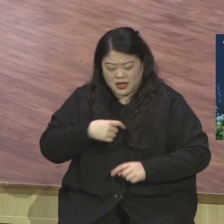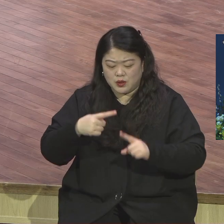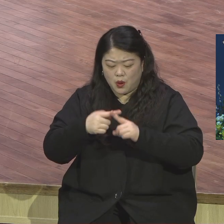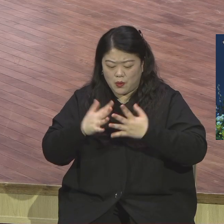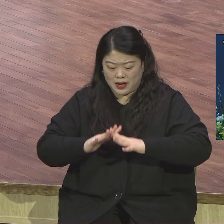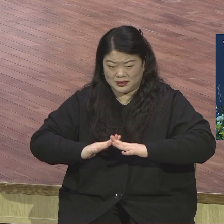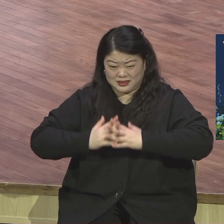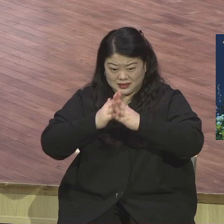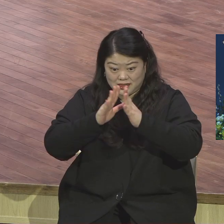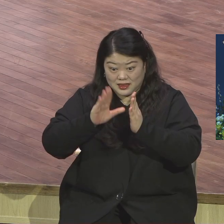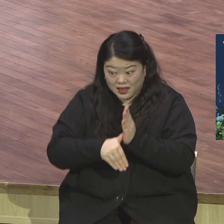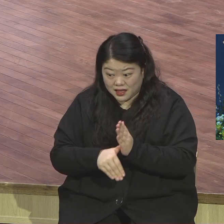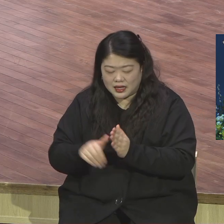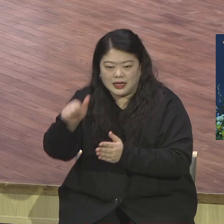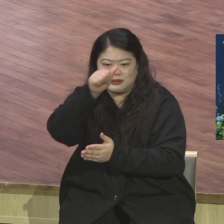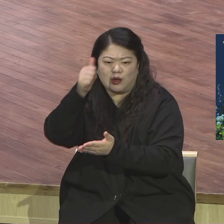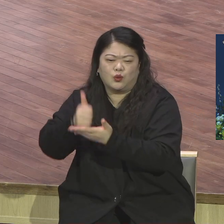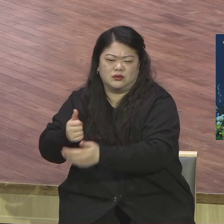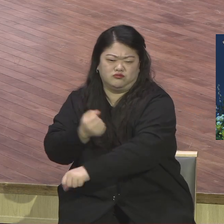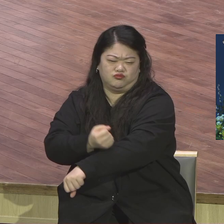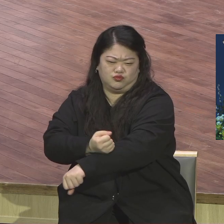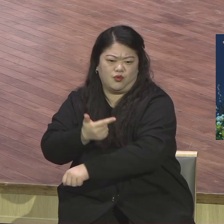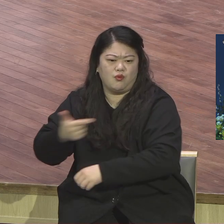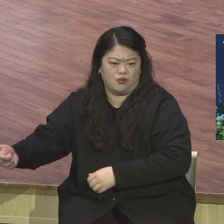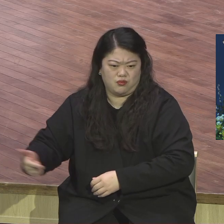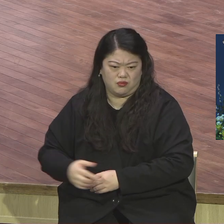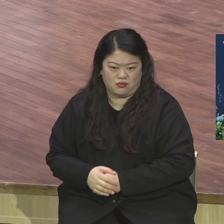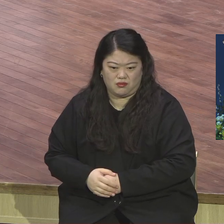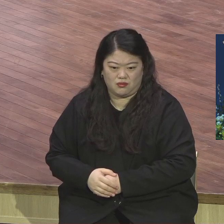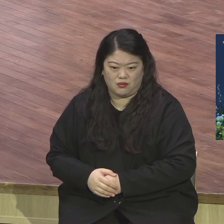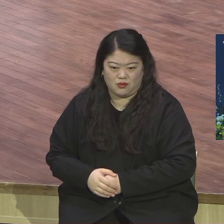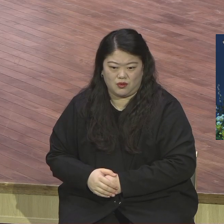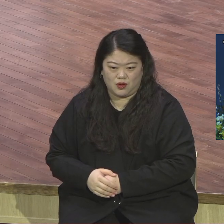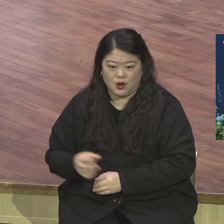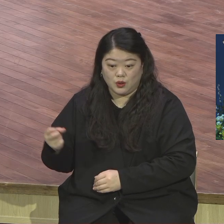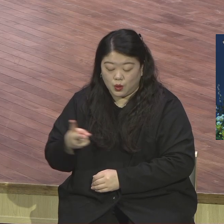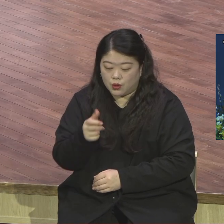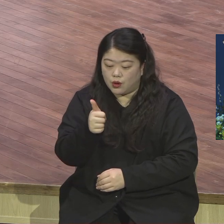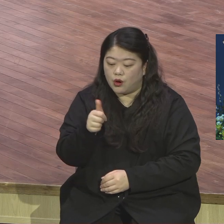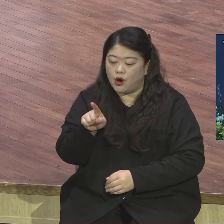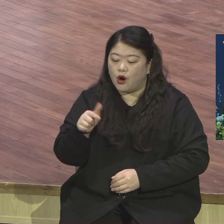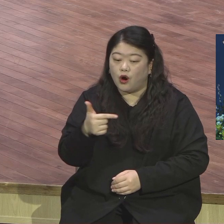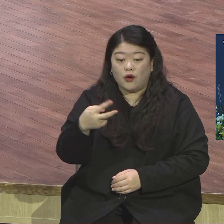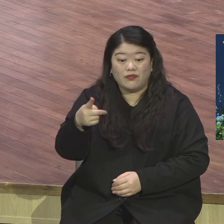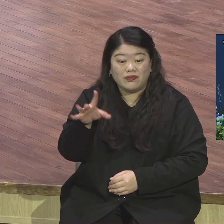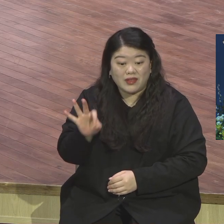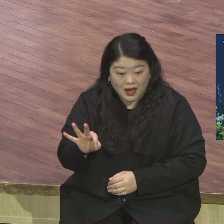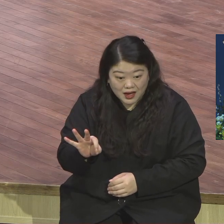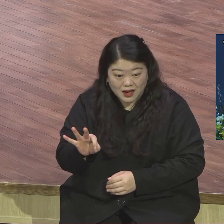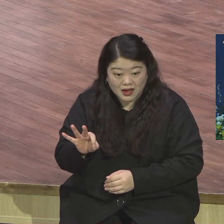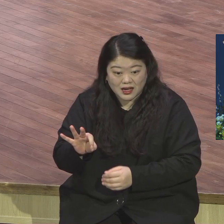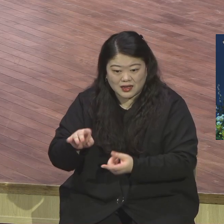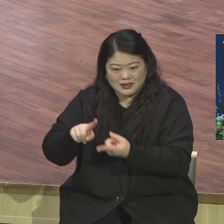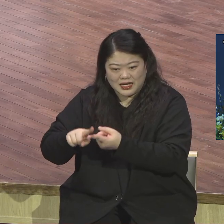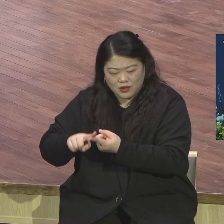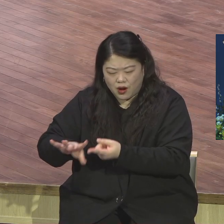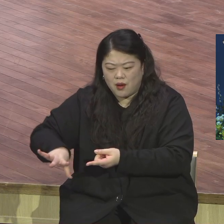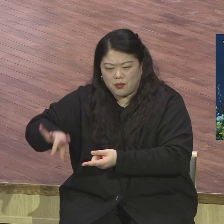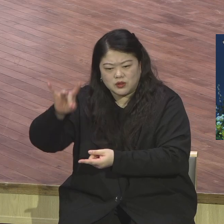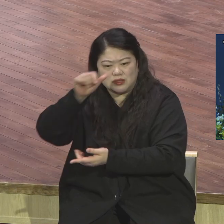제안했고 이번에도 이 헌당하자 먼저 이 헌천을 장로님들이 먼저